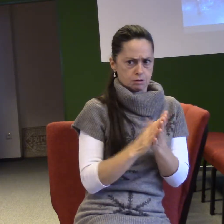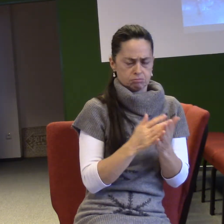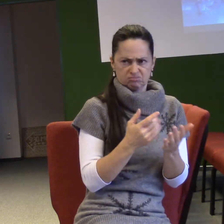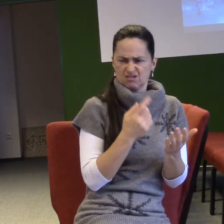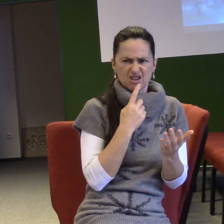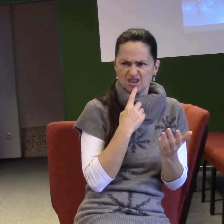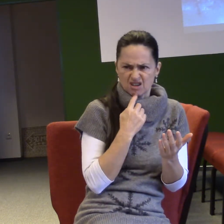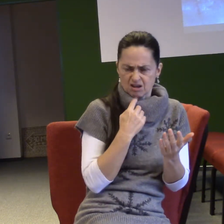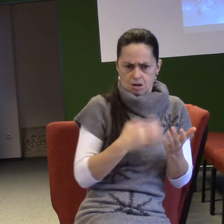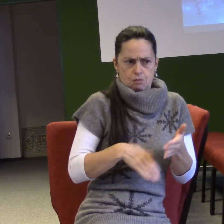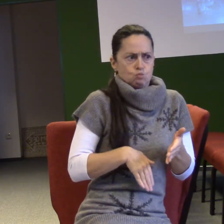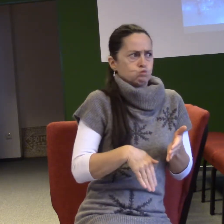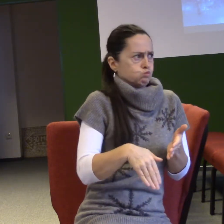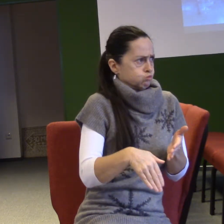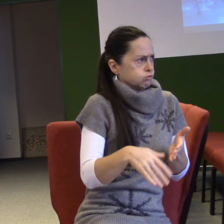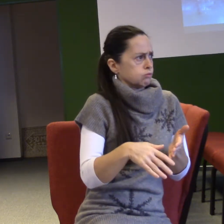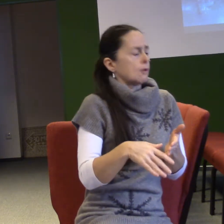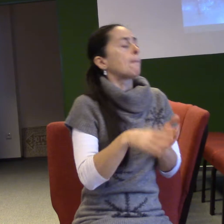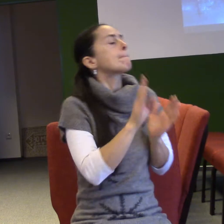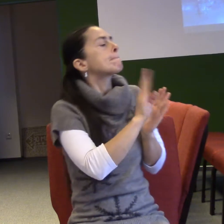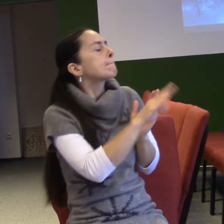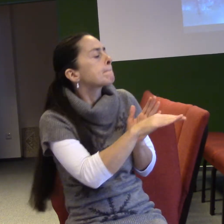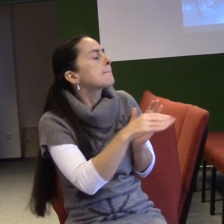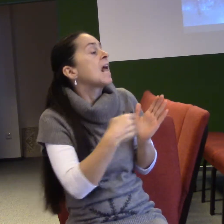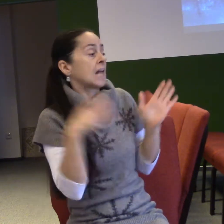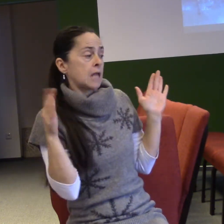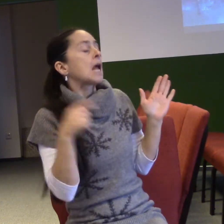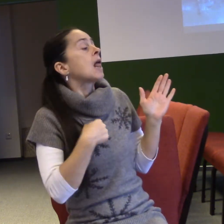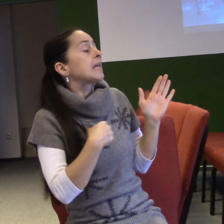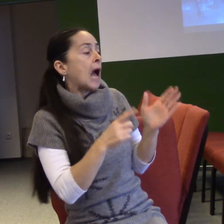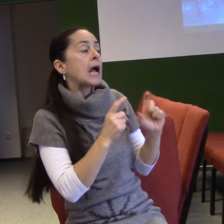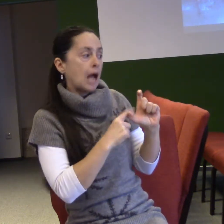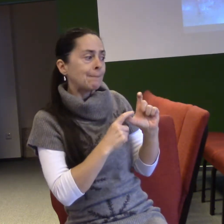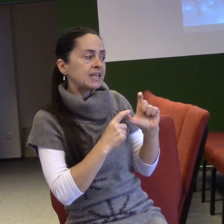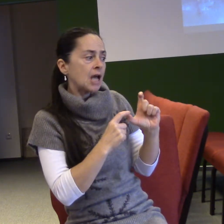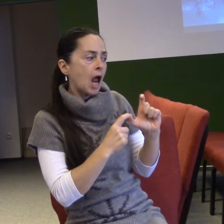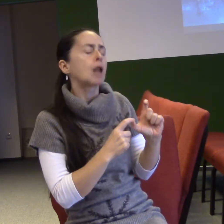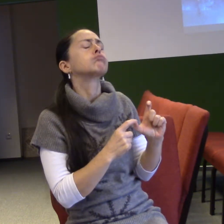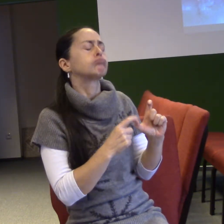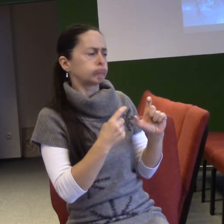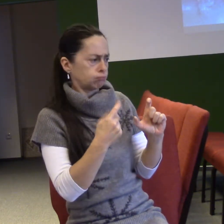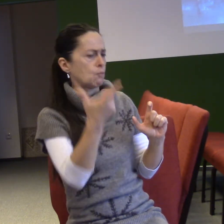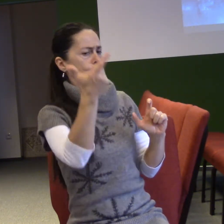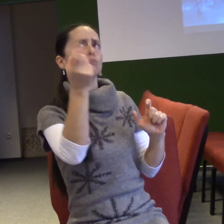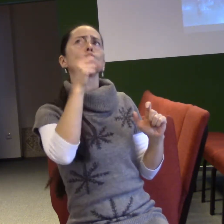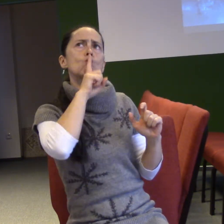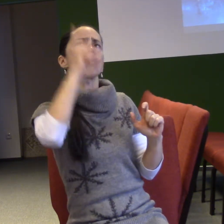Já jsem Gabriel a stávám před samotným Bohem. On sám mě poslal, abych ti vyřídil tyhle radostné